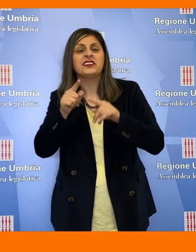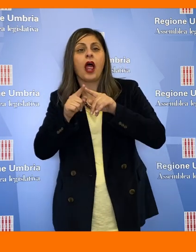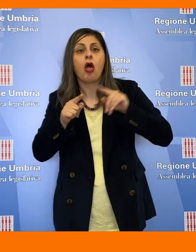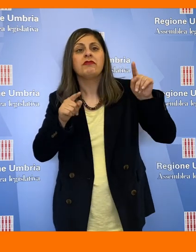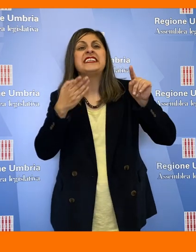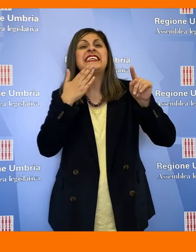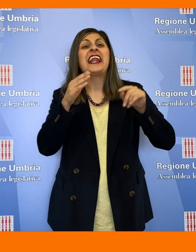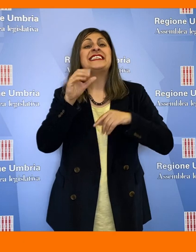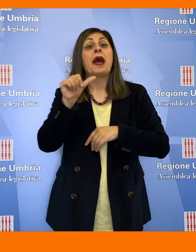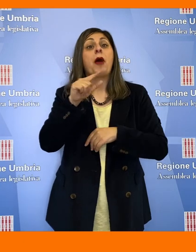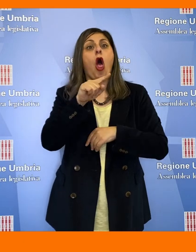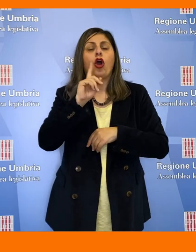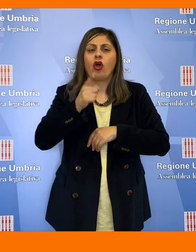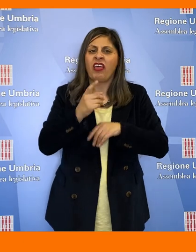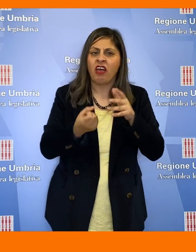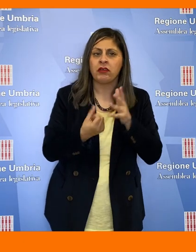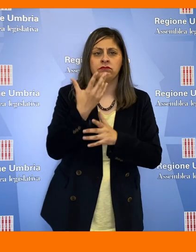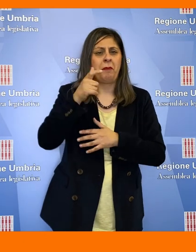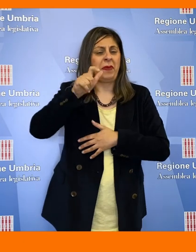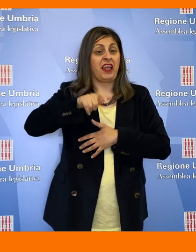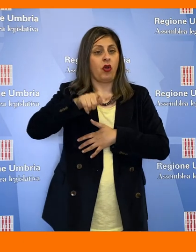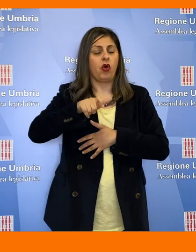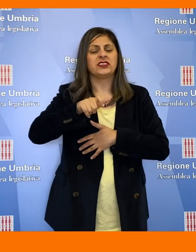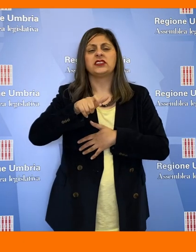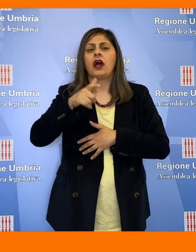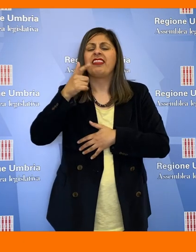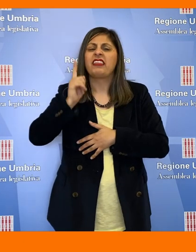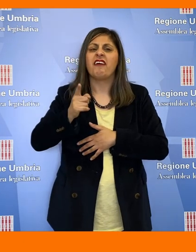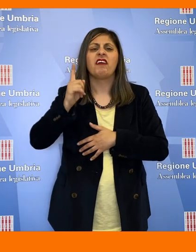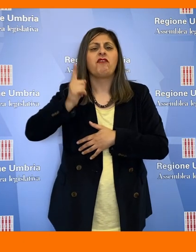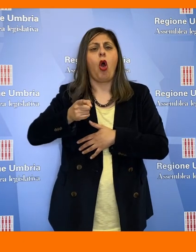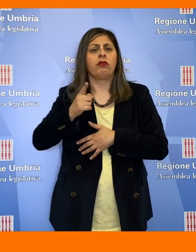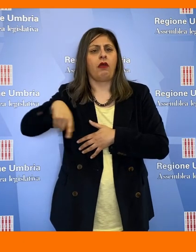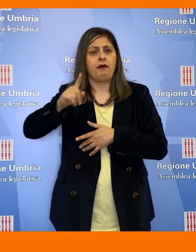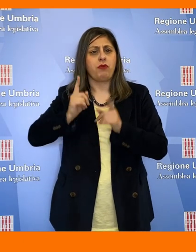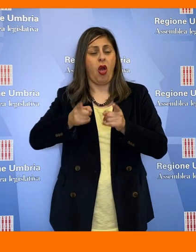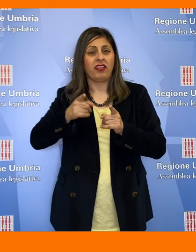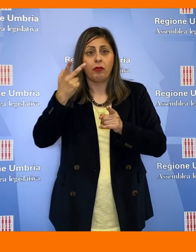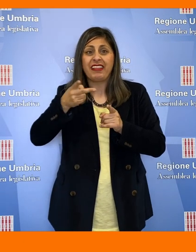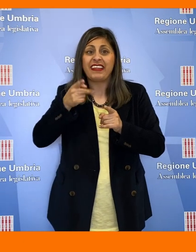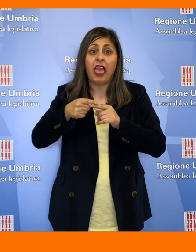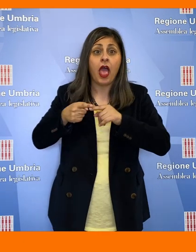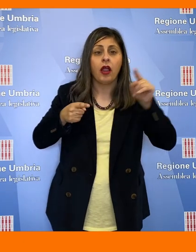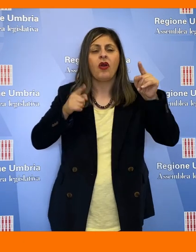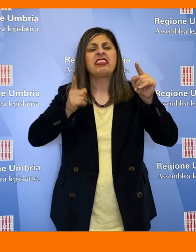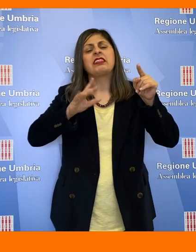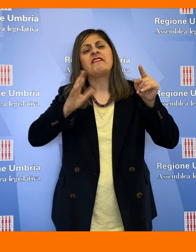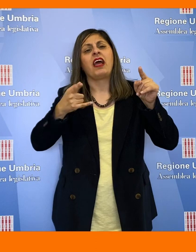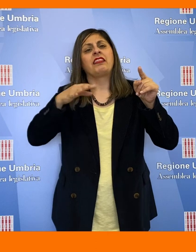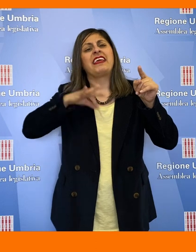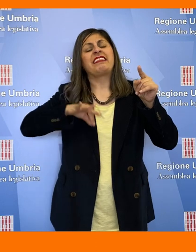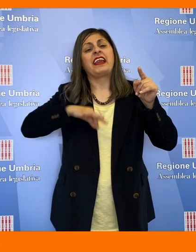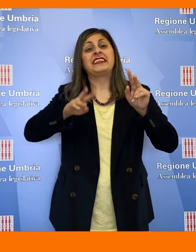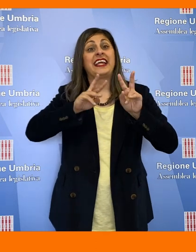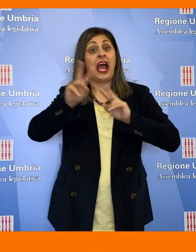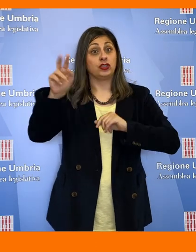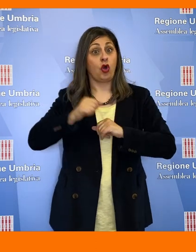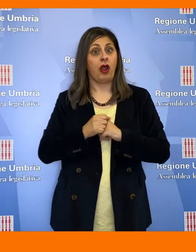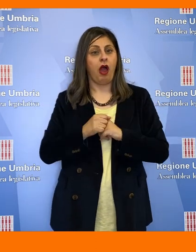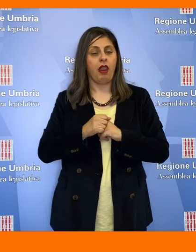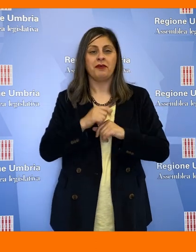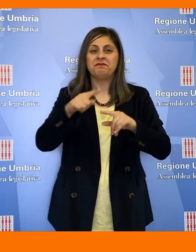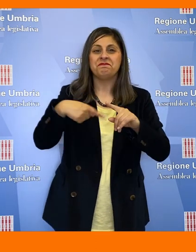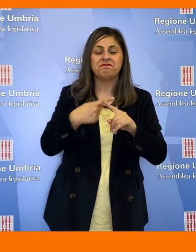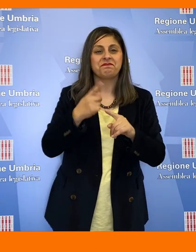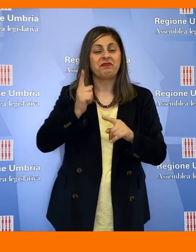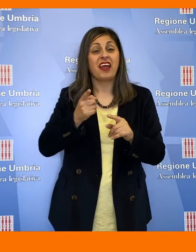Castello Sansepolcro, nella volontà politica che tutto l'intero tratto ferroviario diventi di interesse nazionale. Porre in